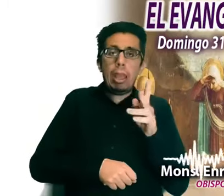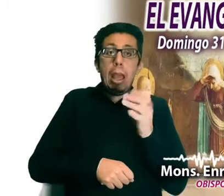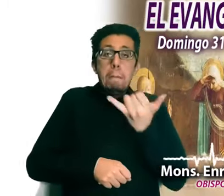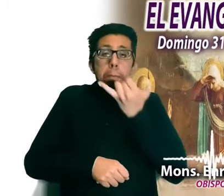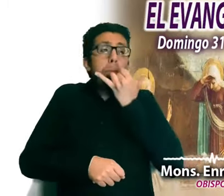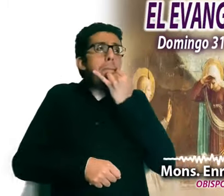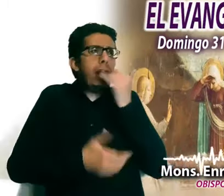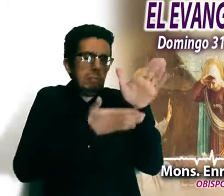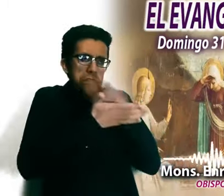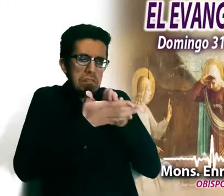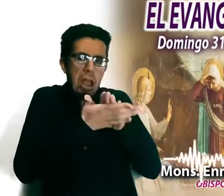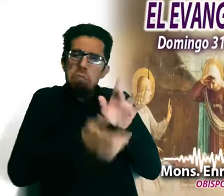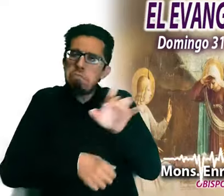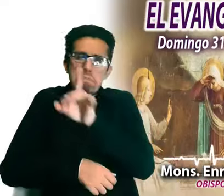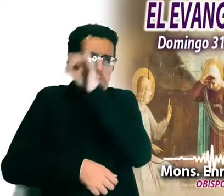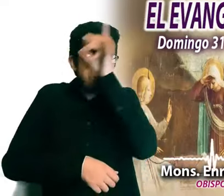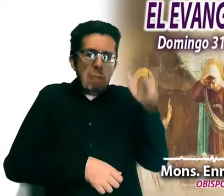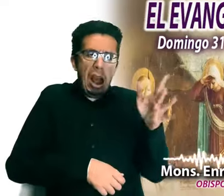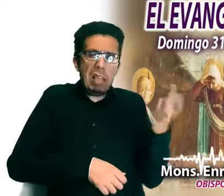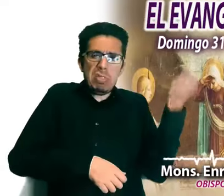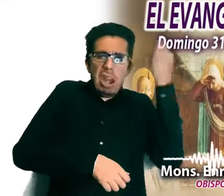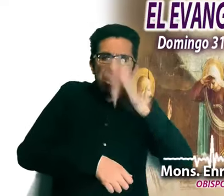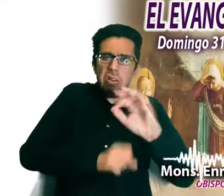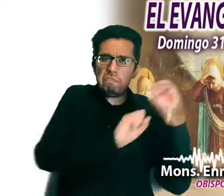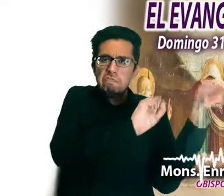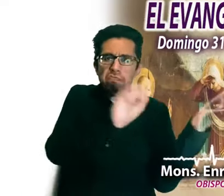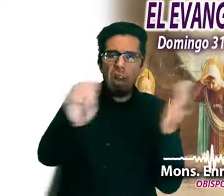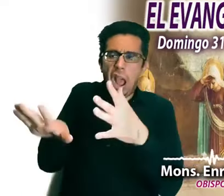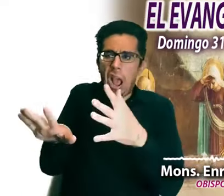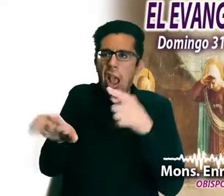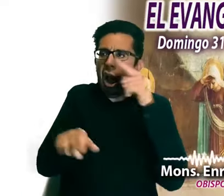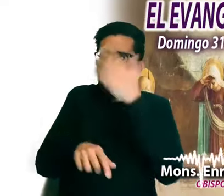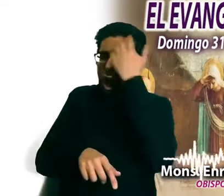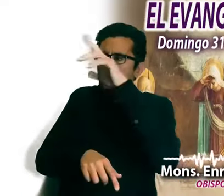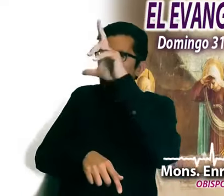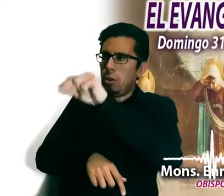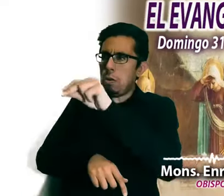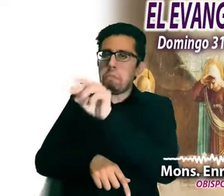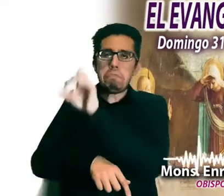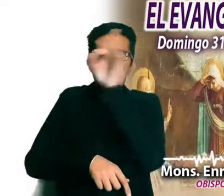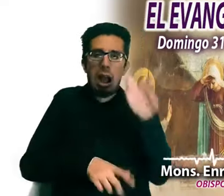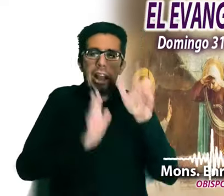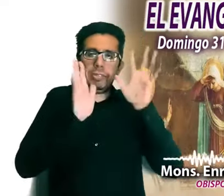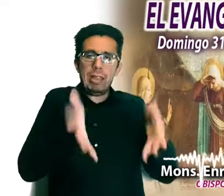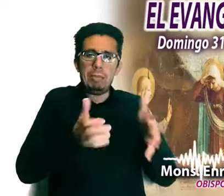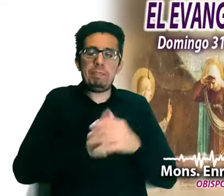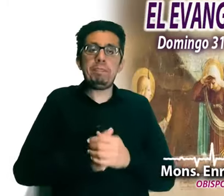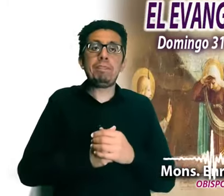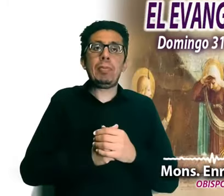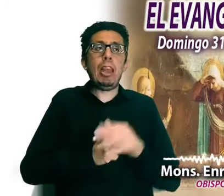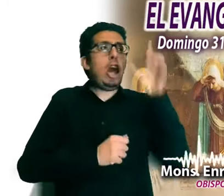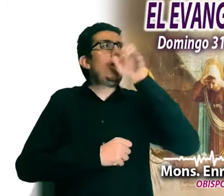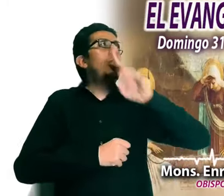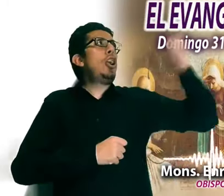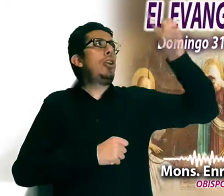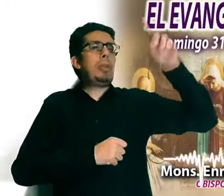se toma revancha y vence a la traición, al abandono y la negación. Dios, removiendo